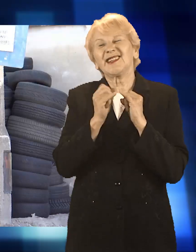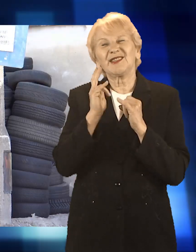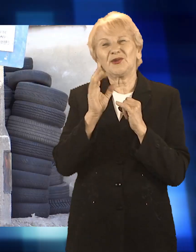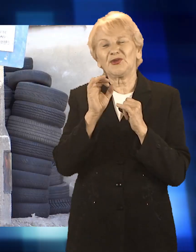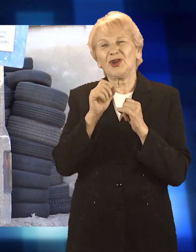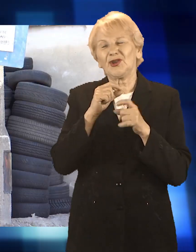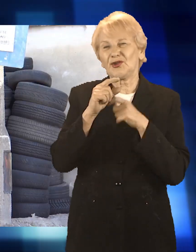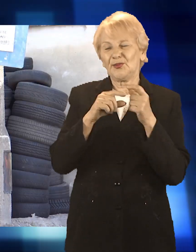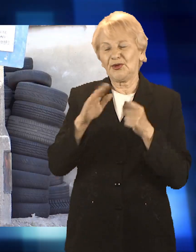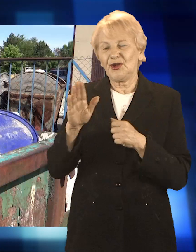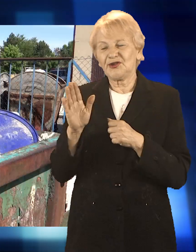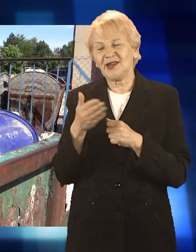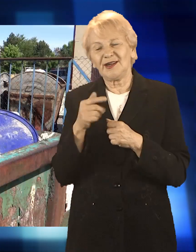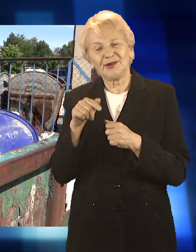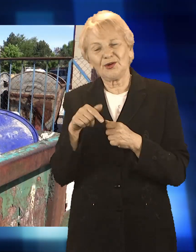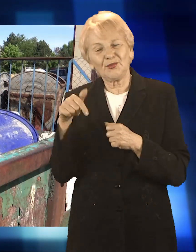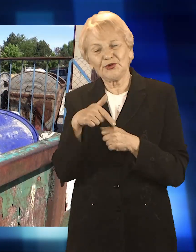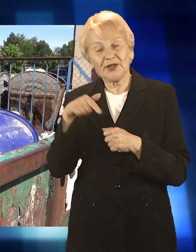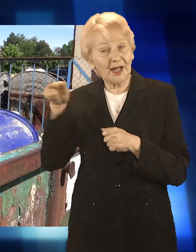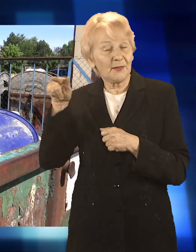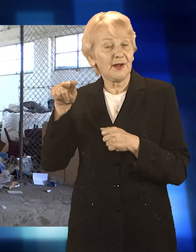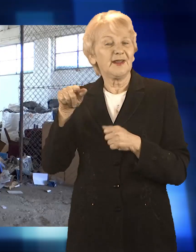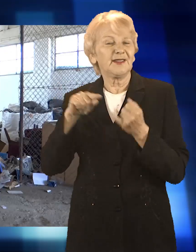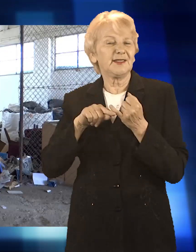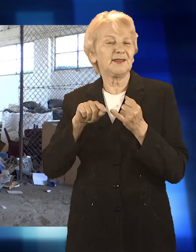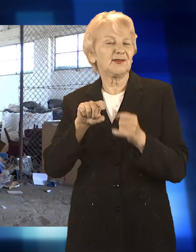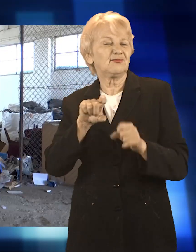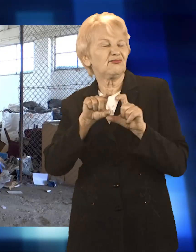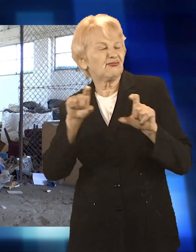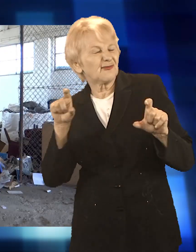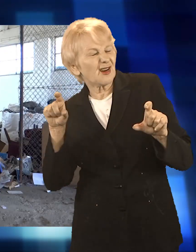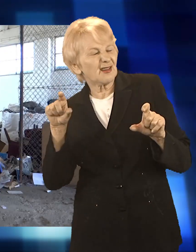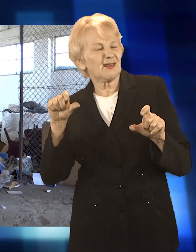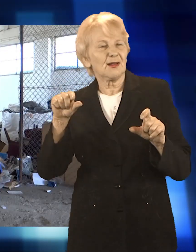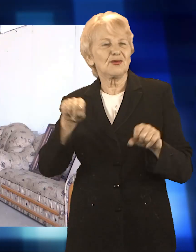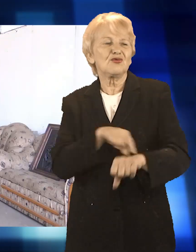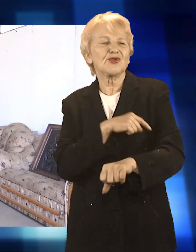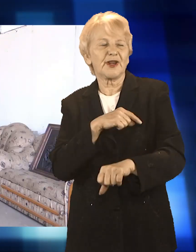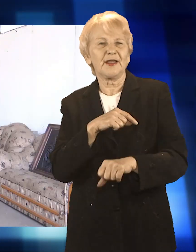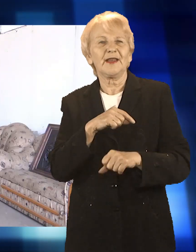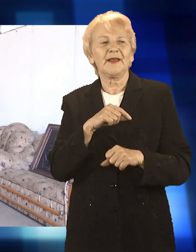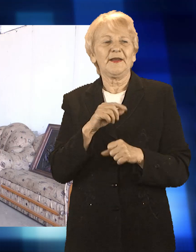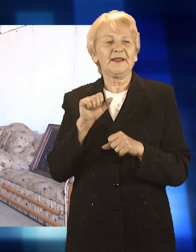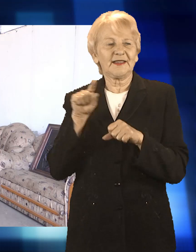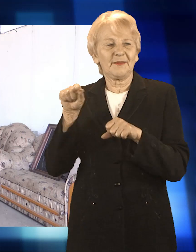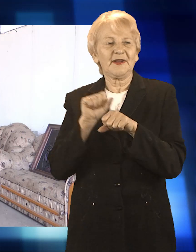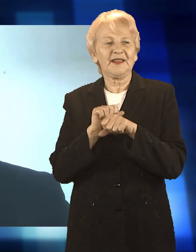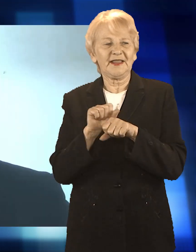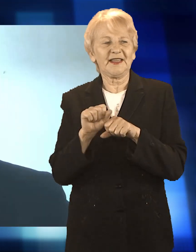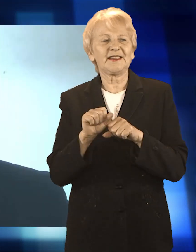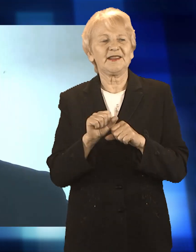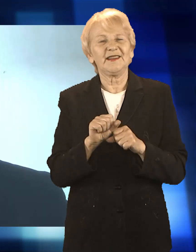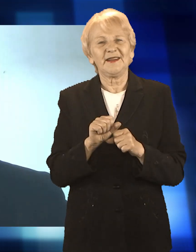nieprzygotowany albo źle podzielił te odpady, no niestety wszyscy się denerwują, bo ta kolejka się wtedy wydłuża, czas